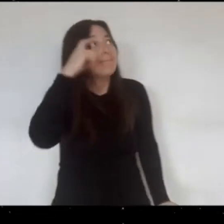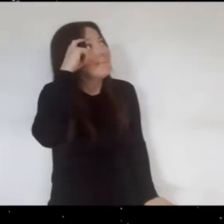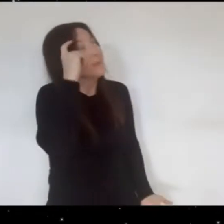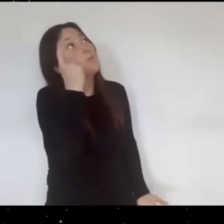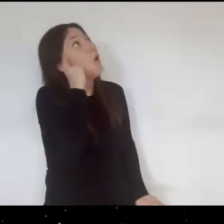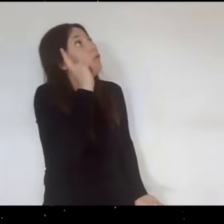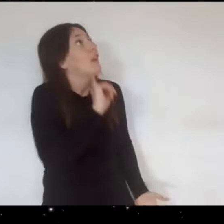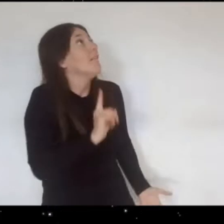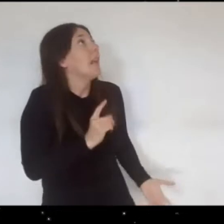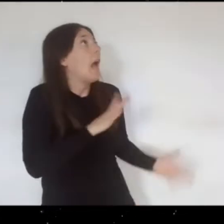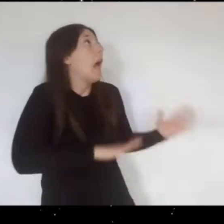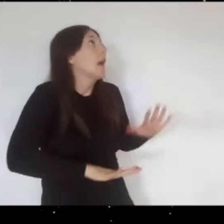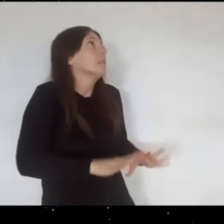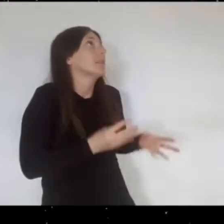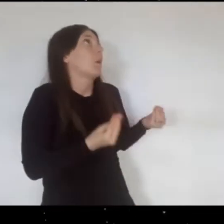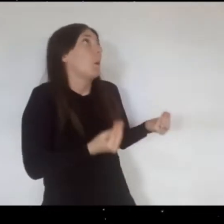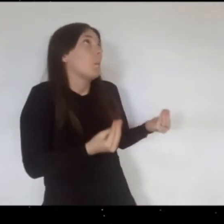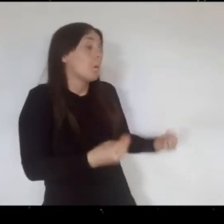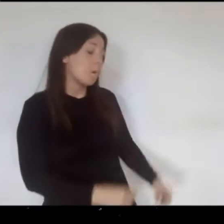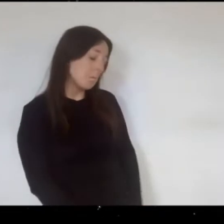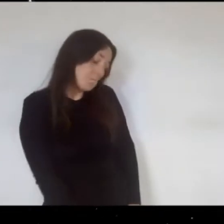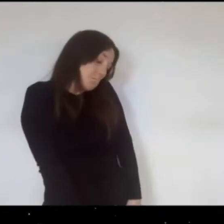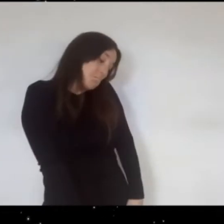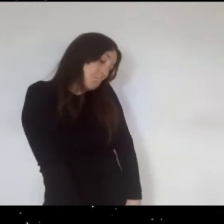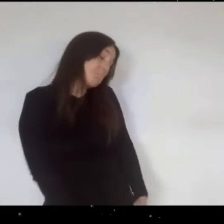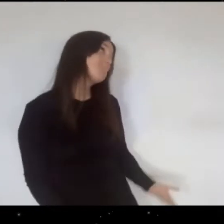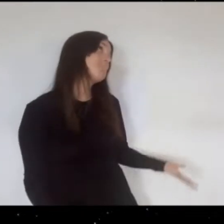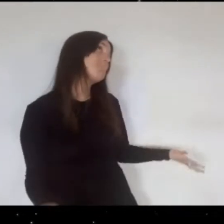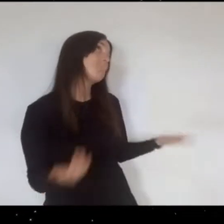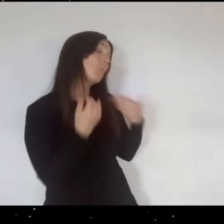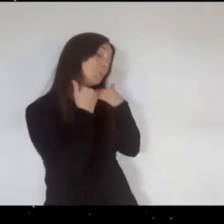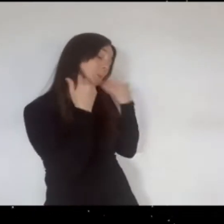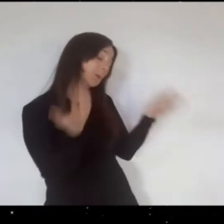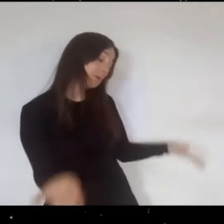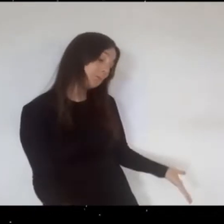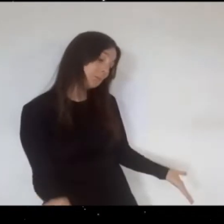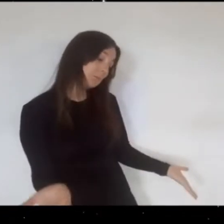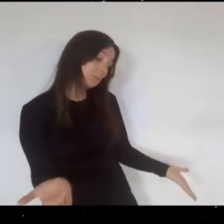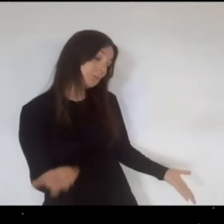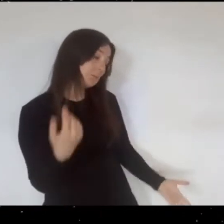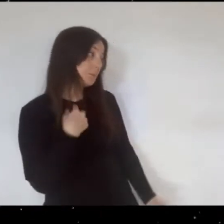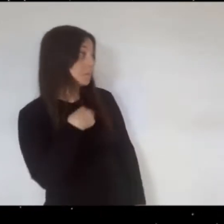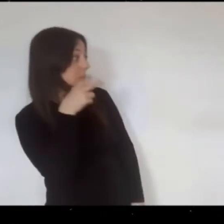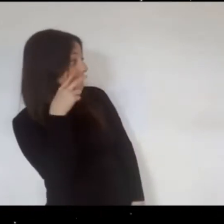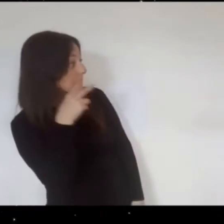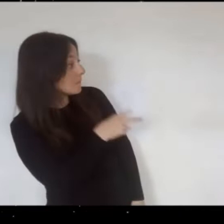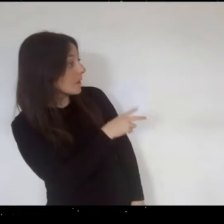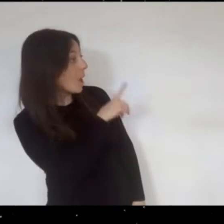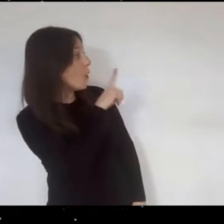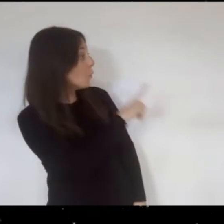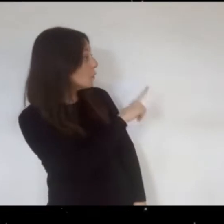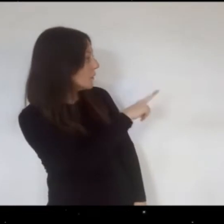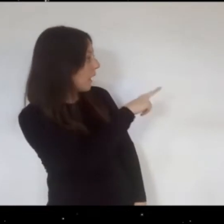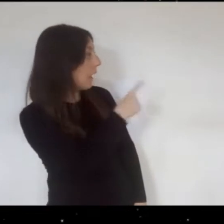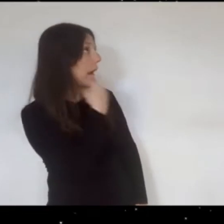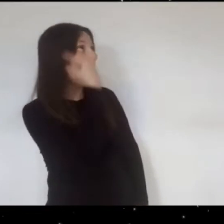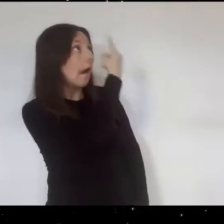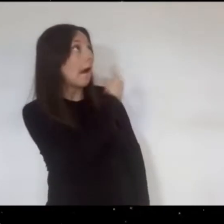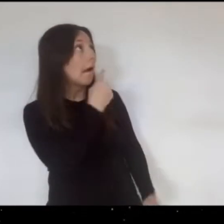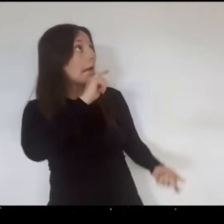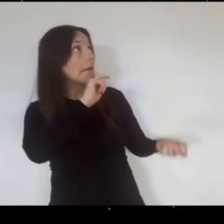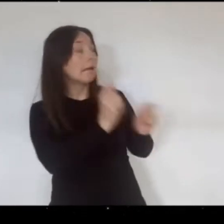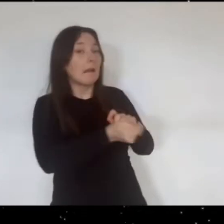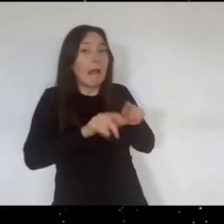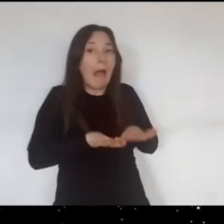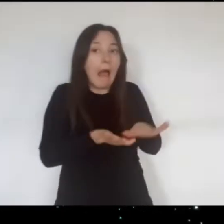Es que no sabía qué hacer Estela se encoge de hombros y mira a Lucía que ya